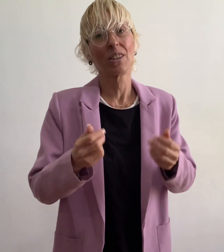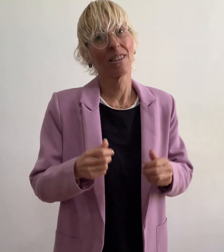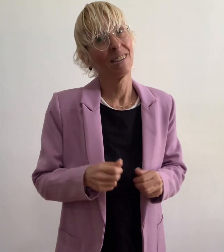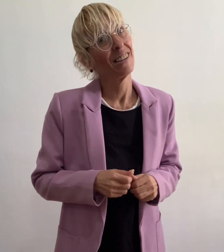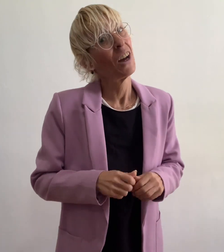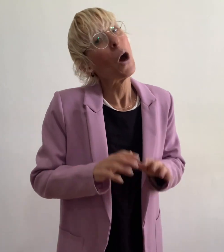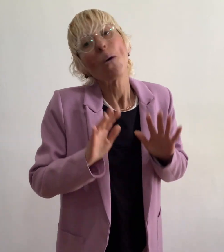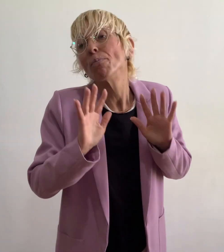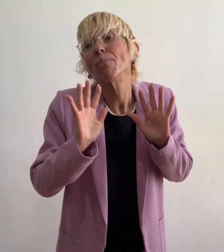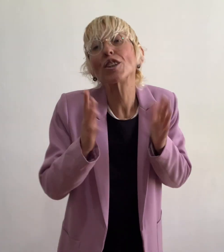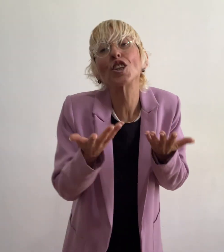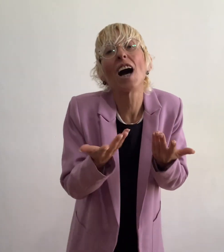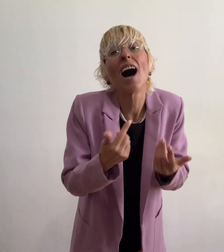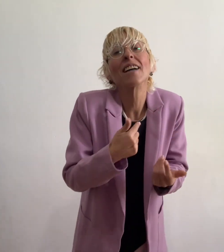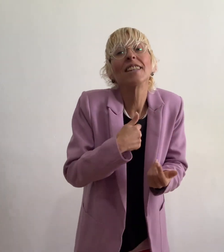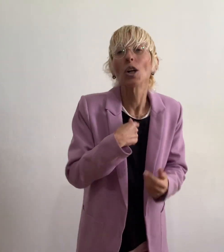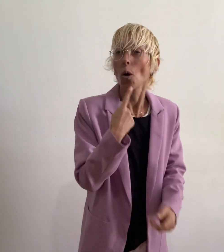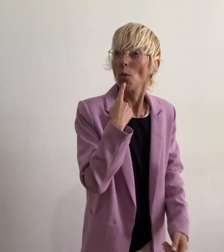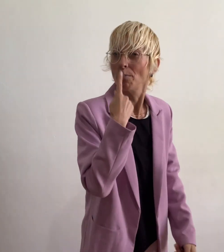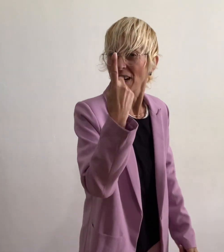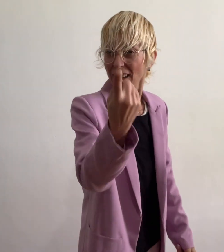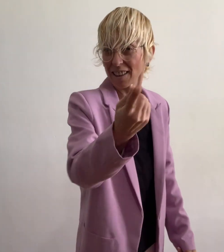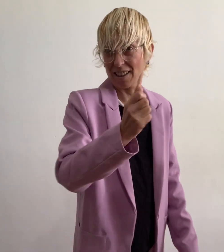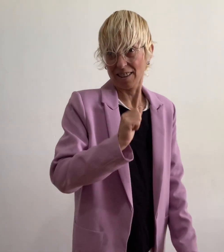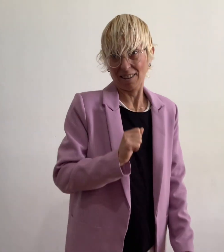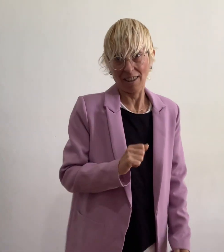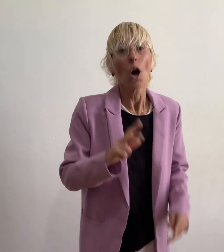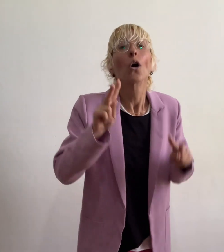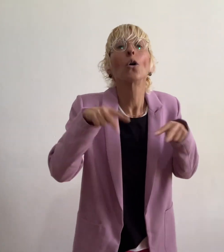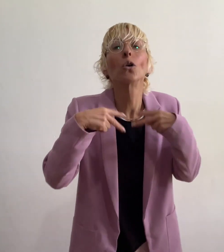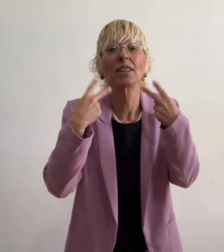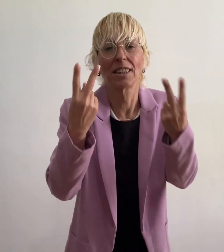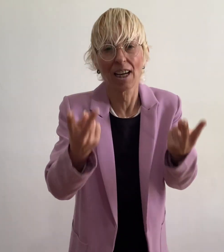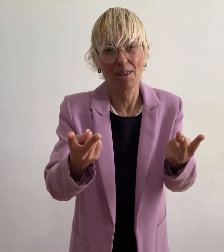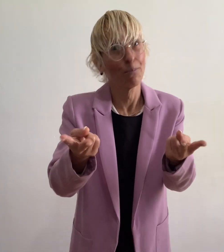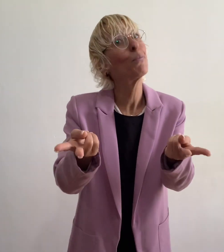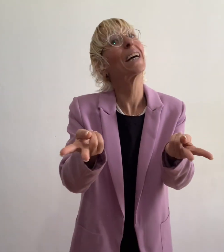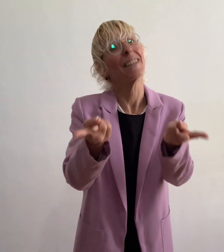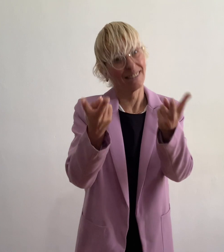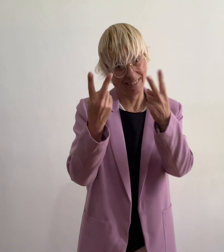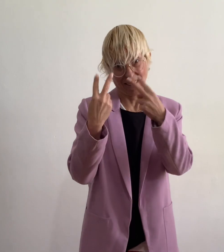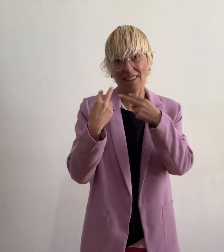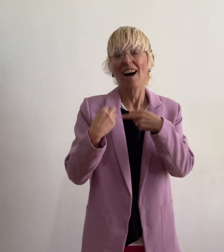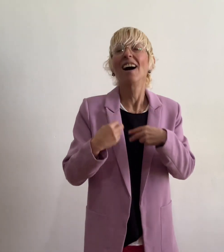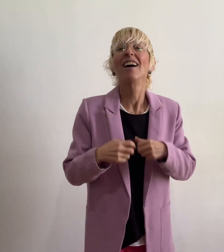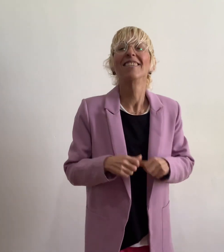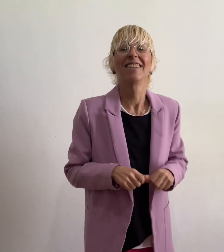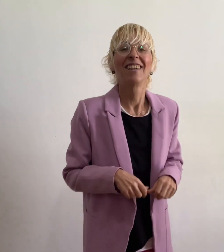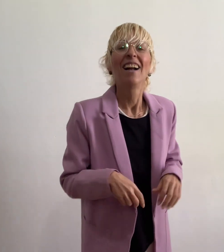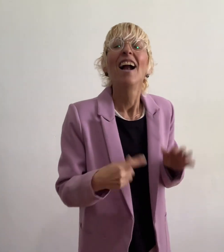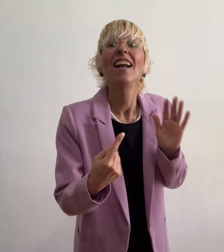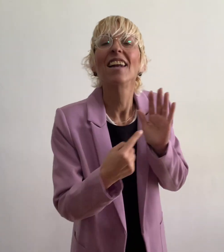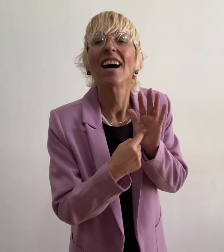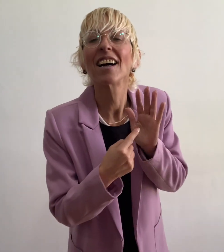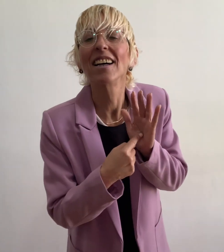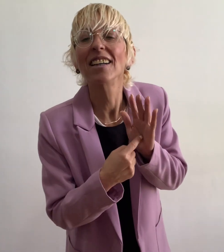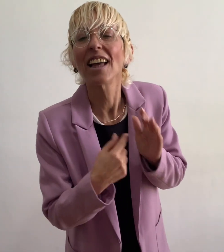מה שאני אומרת חוזר בחזרה לכן